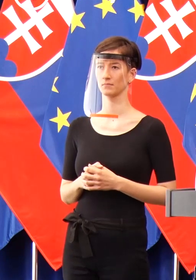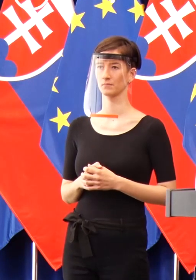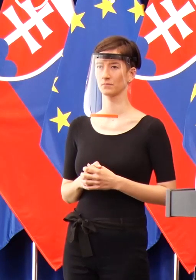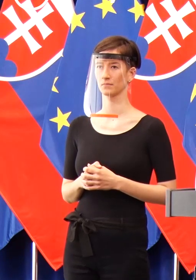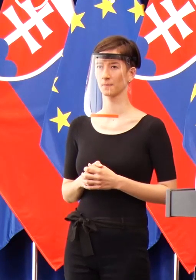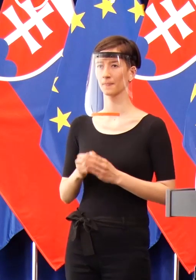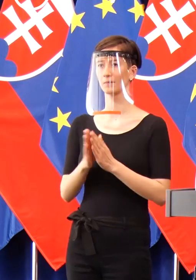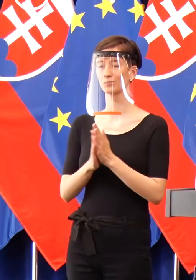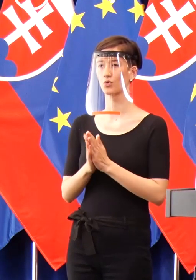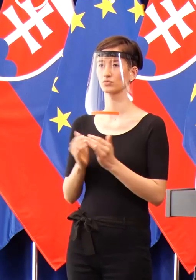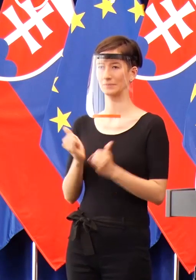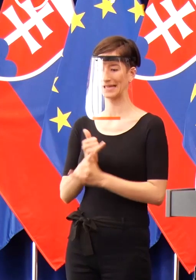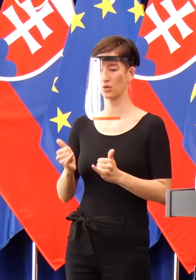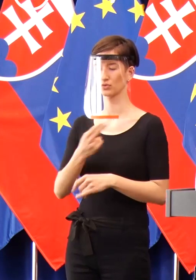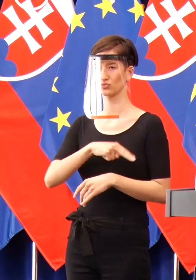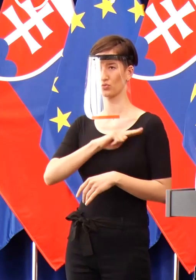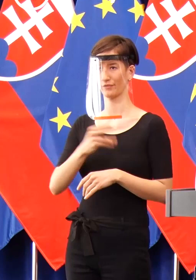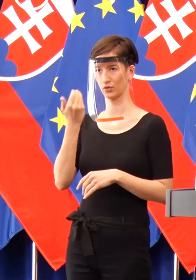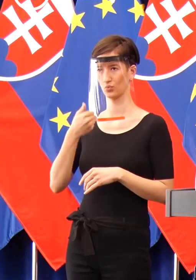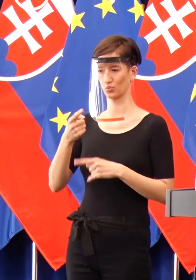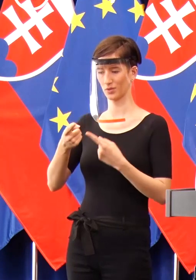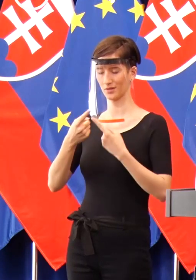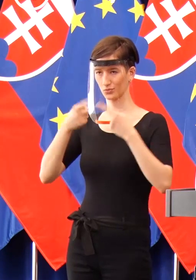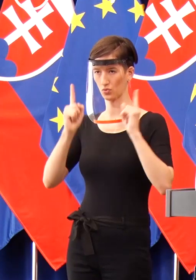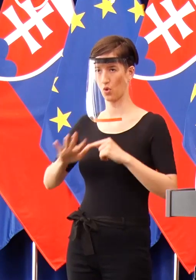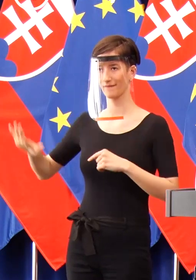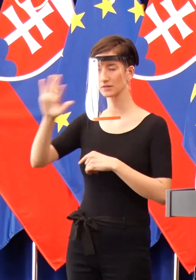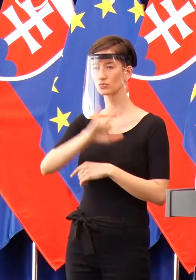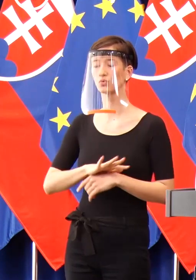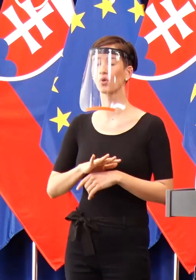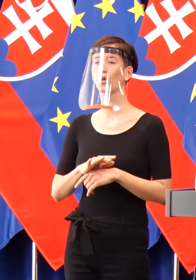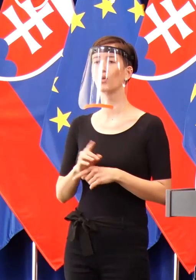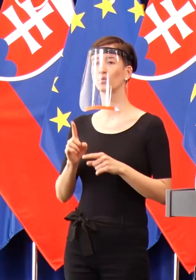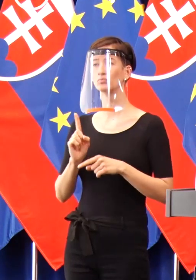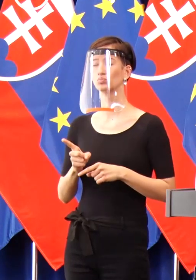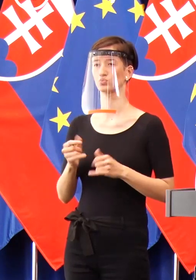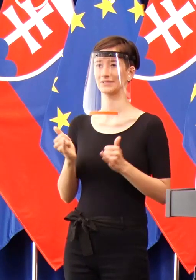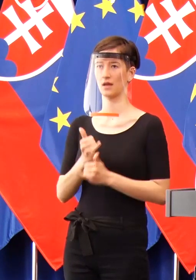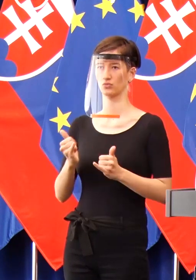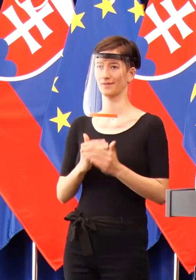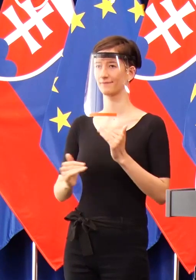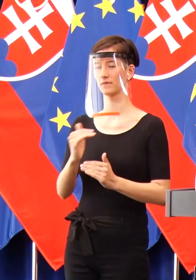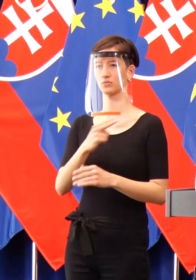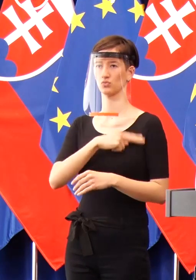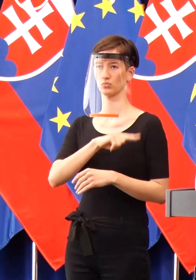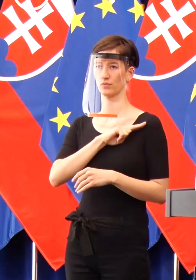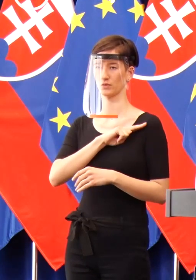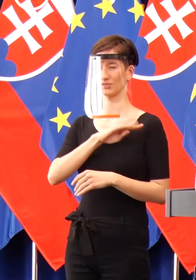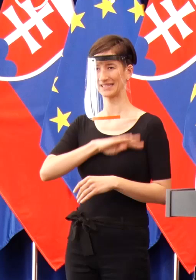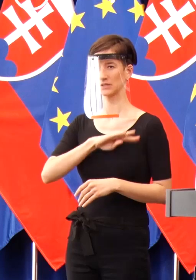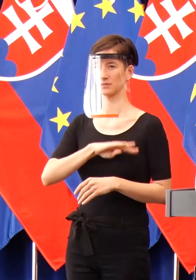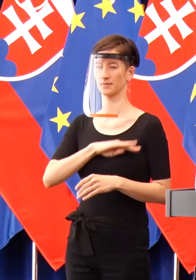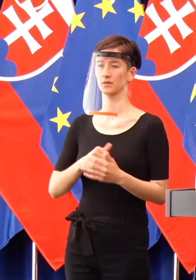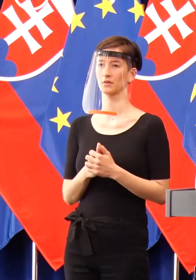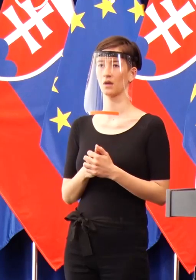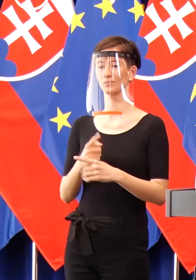Prosím všetkých zodpovedných ľudí na Slovensku, buďme o to viac zodpovednejší, o to viac si dávajme pozor.